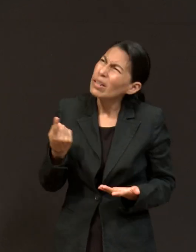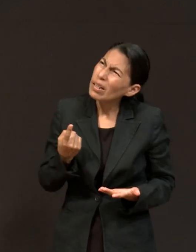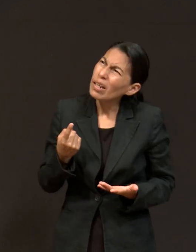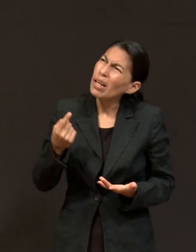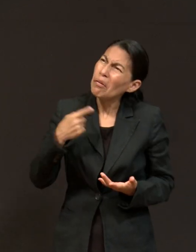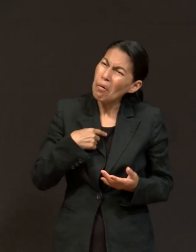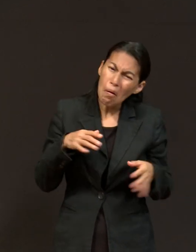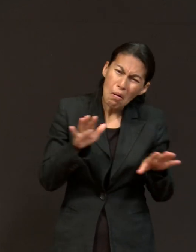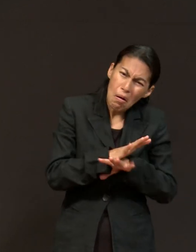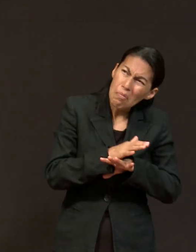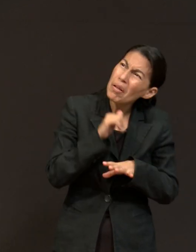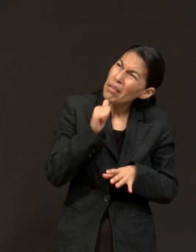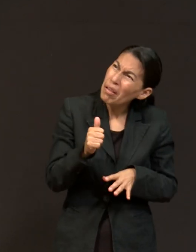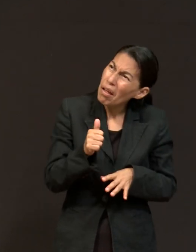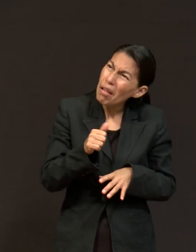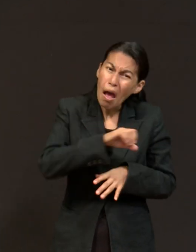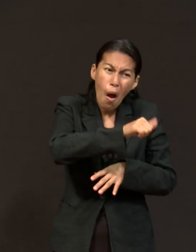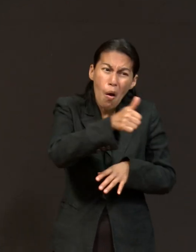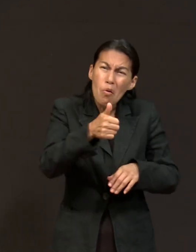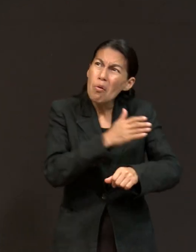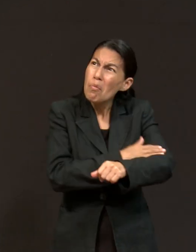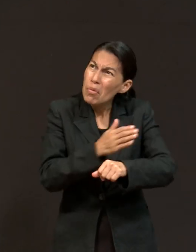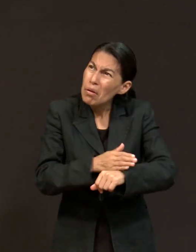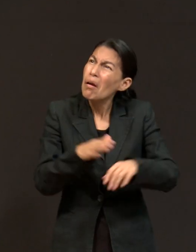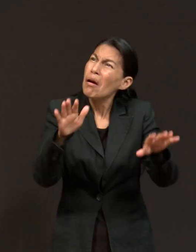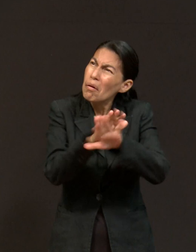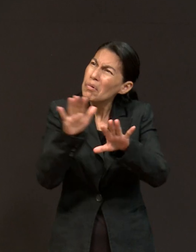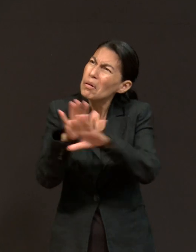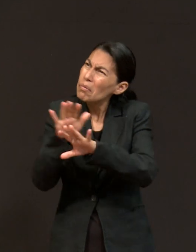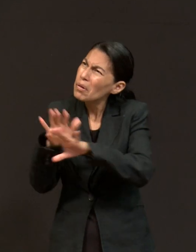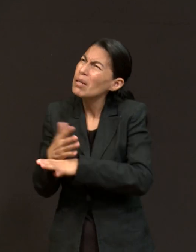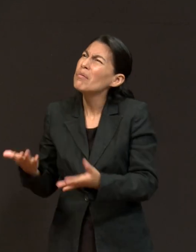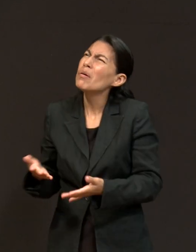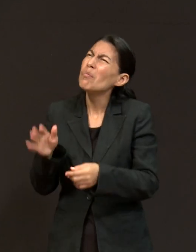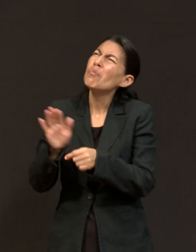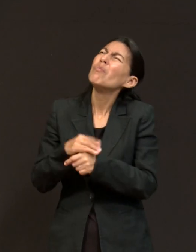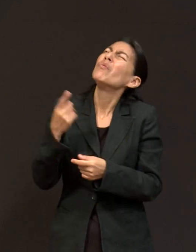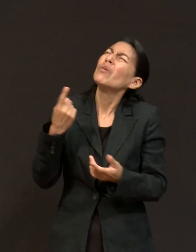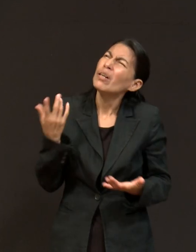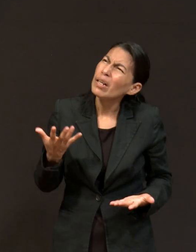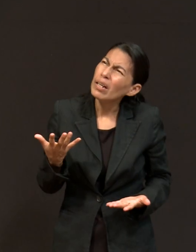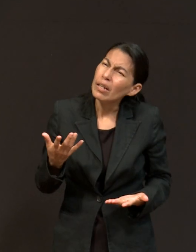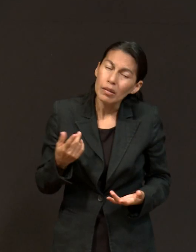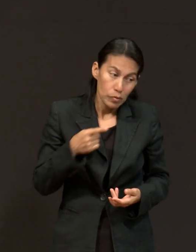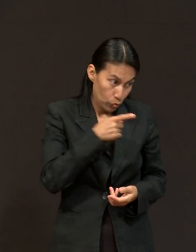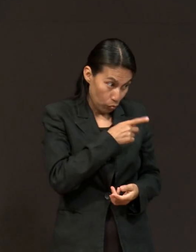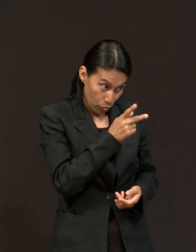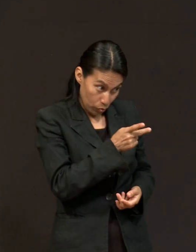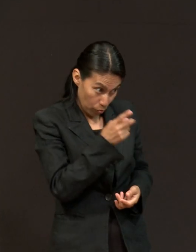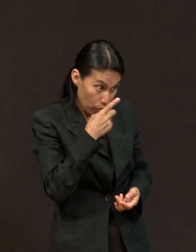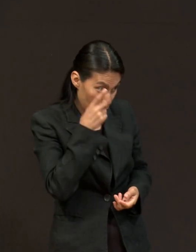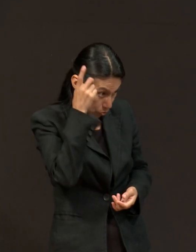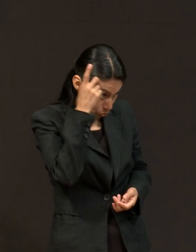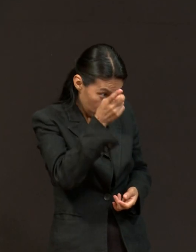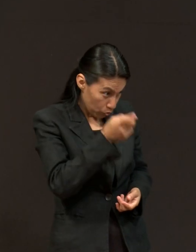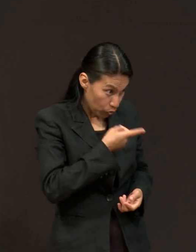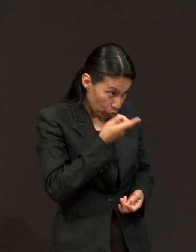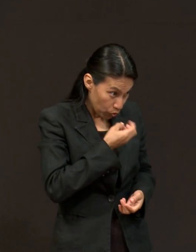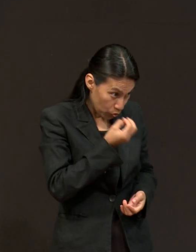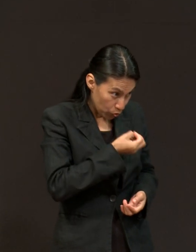yo no roté y todos los demás sí? Y me quedé en el mismo lugar. ¿Tú le decías eso en oración? Sí, yo le decía eso en oración a